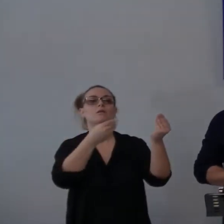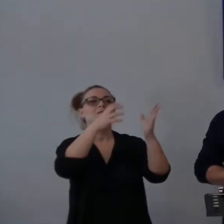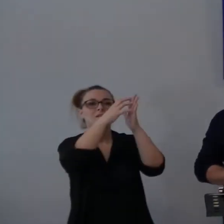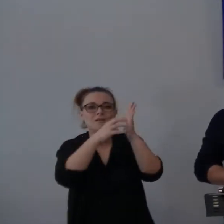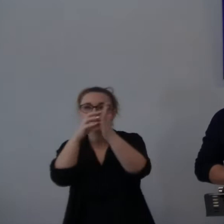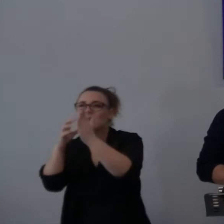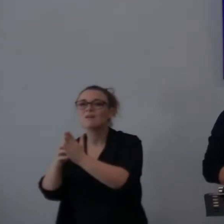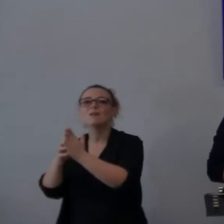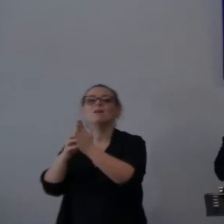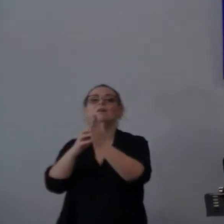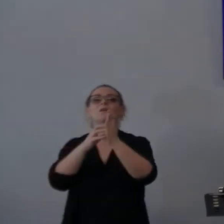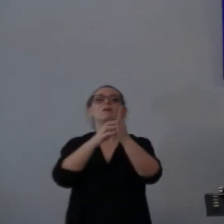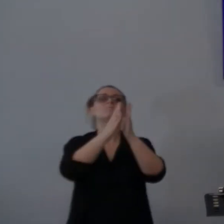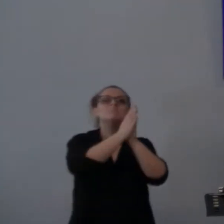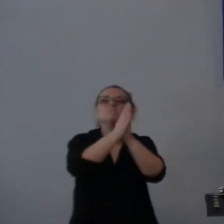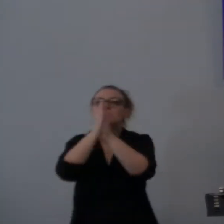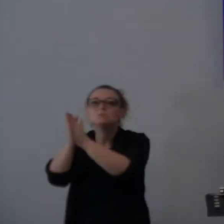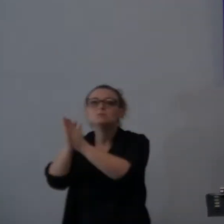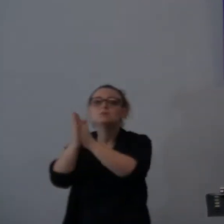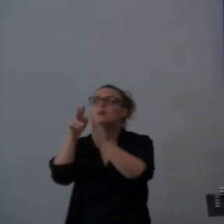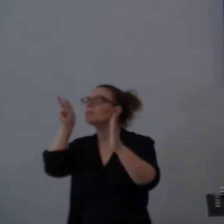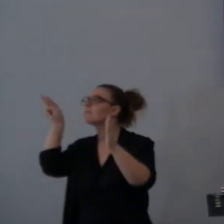rivolgere la propria ammirazione.